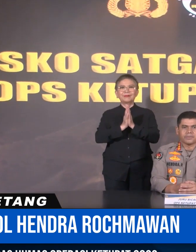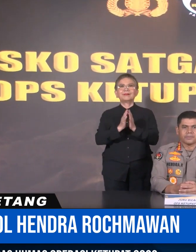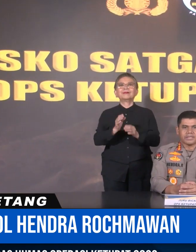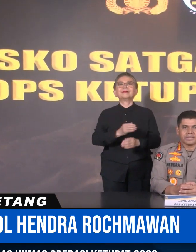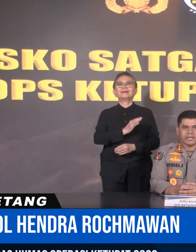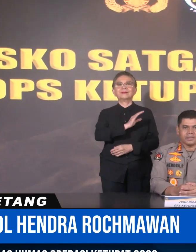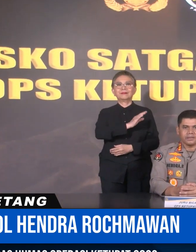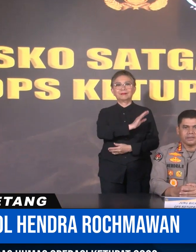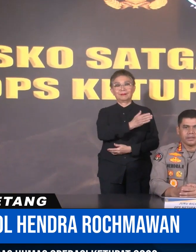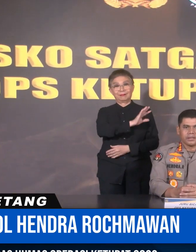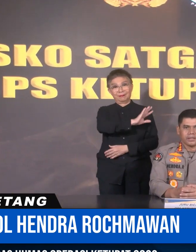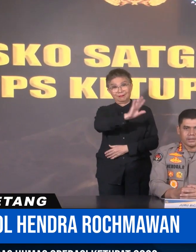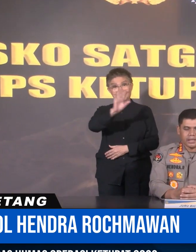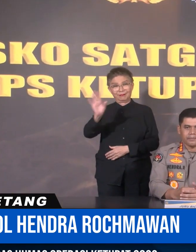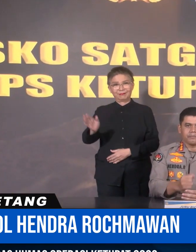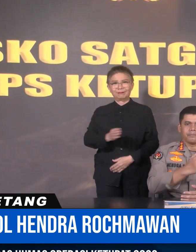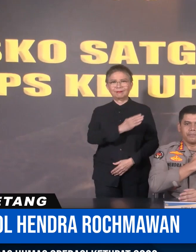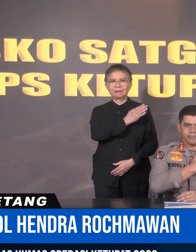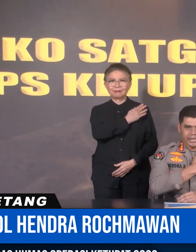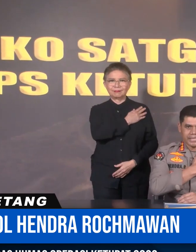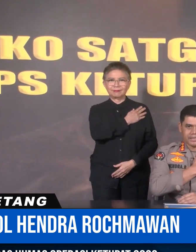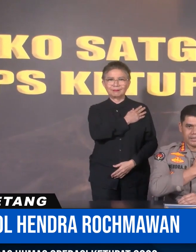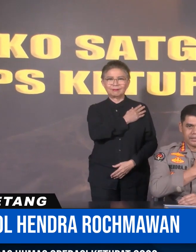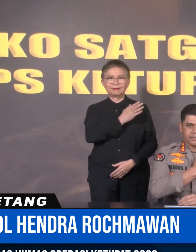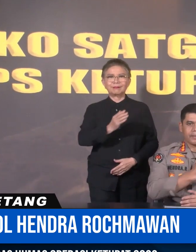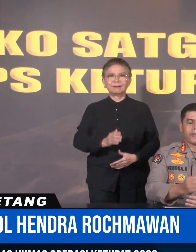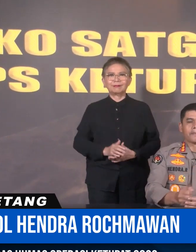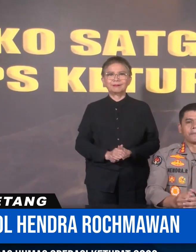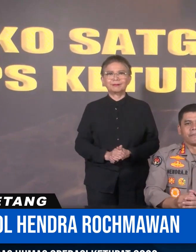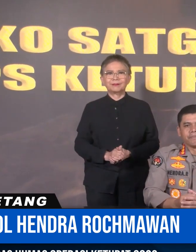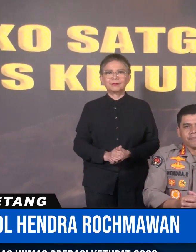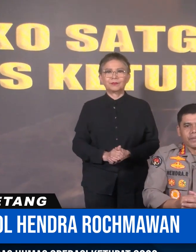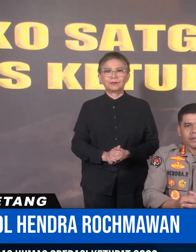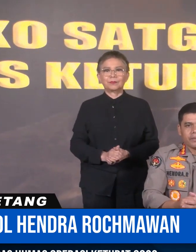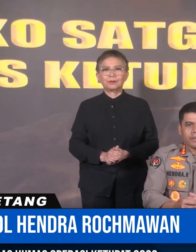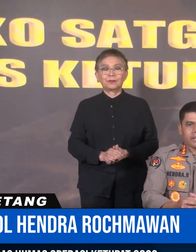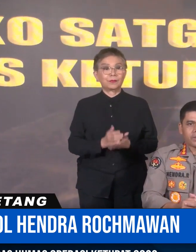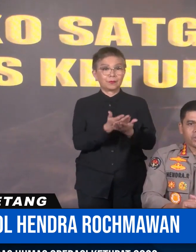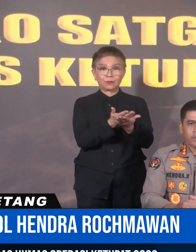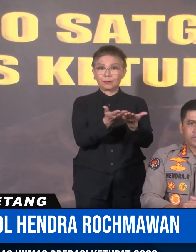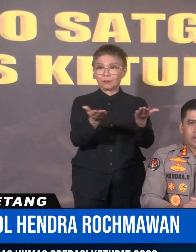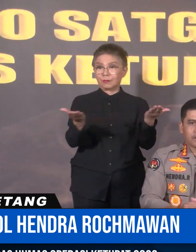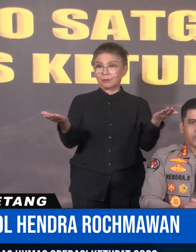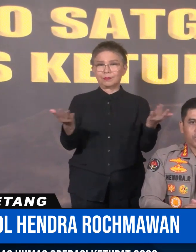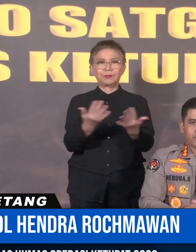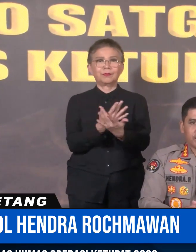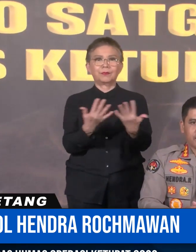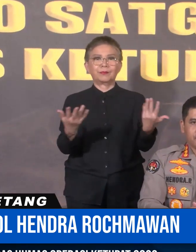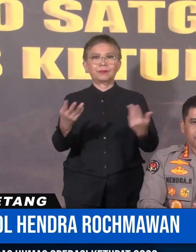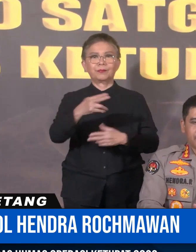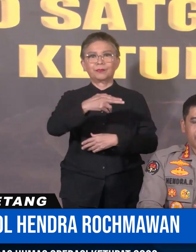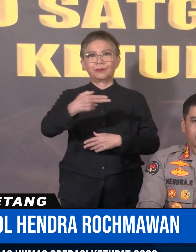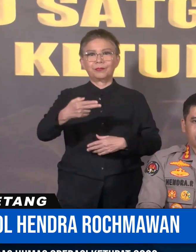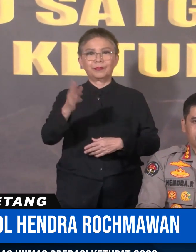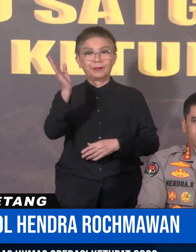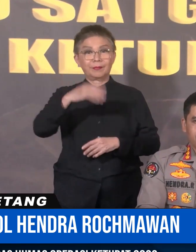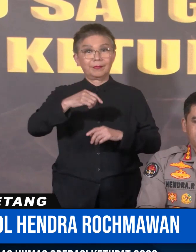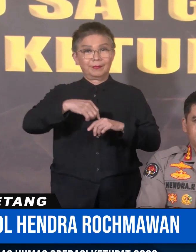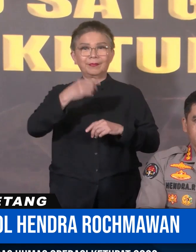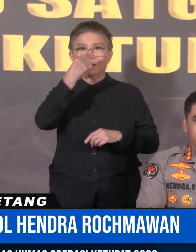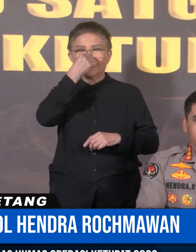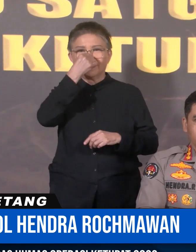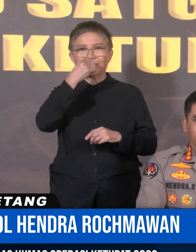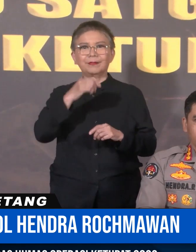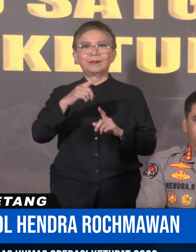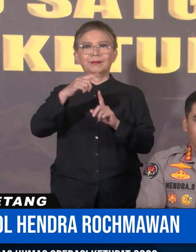Namo Buddhaya, Selamat Kebajikan Salam Presisi Kepada seluruh masyarakat Indonesia pada hari